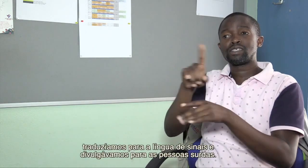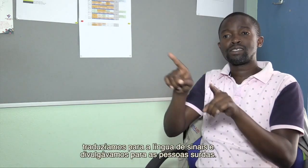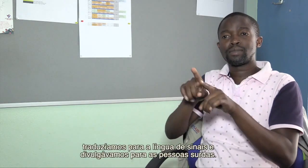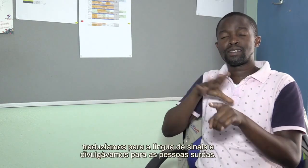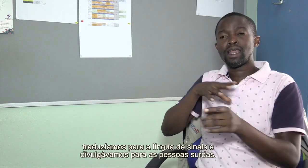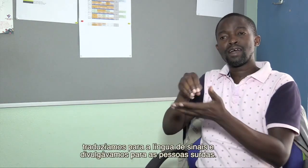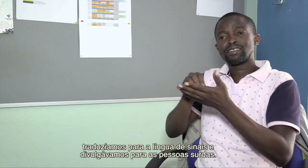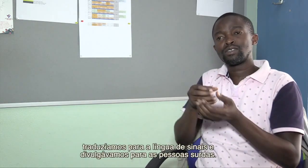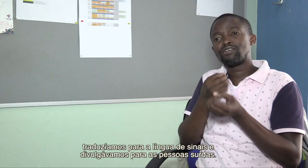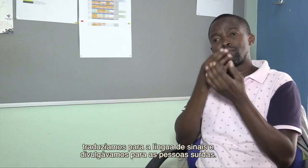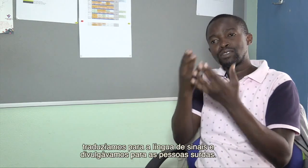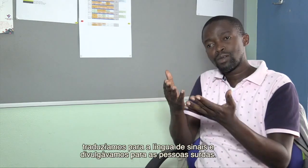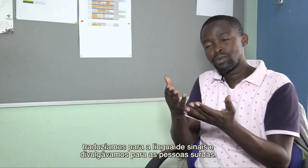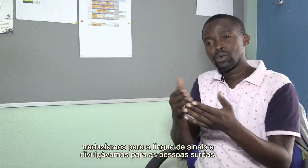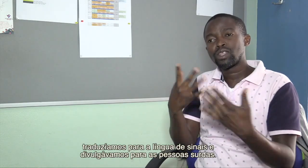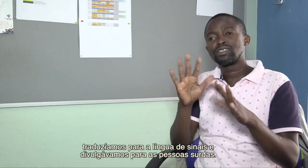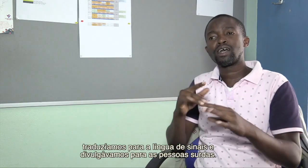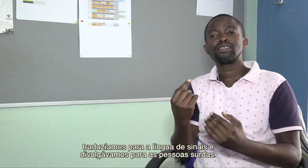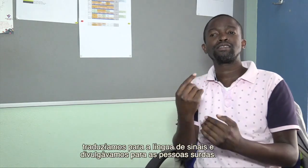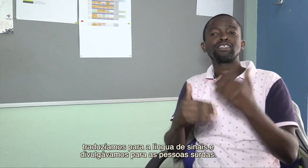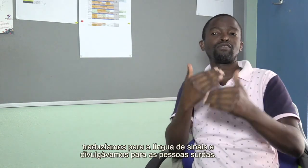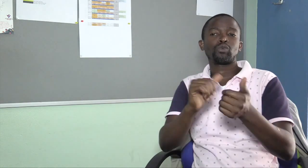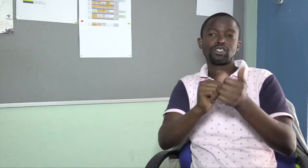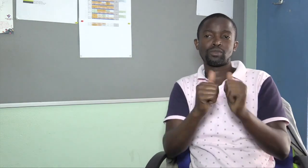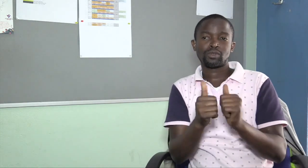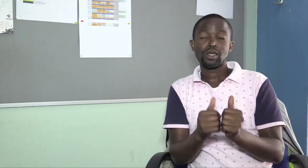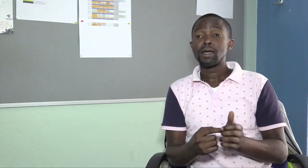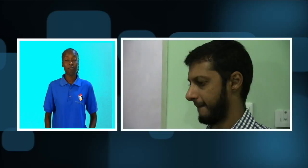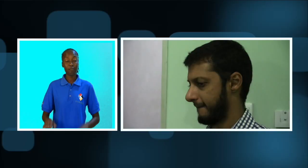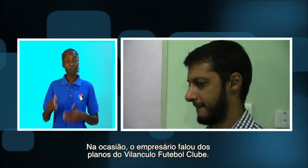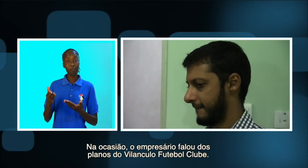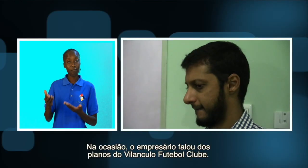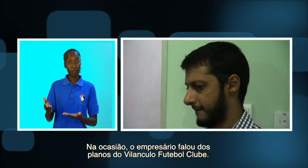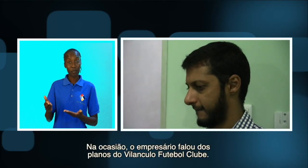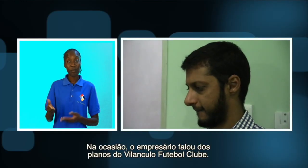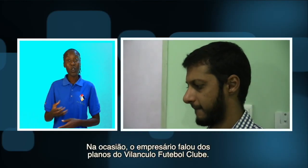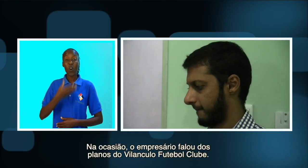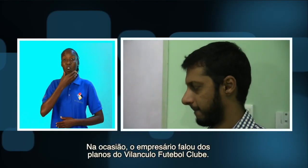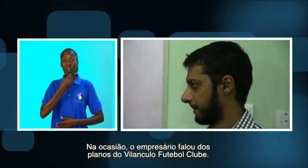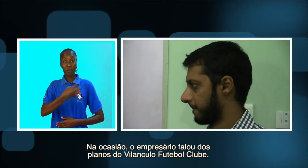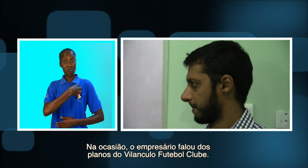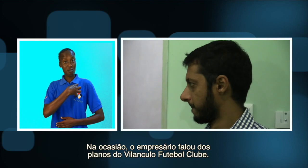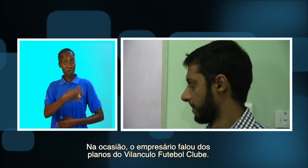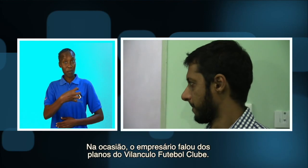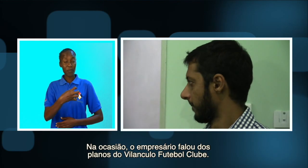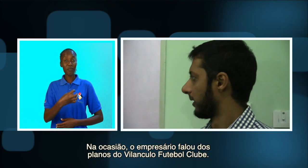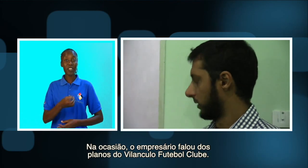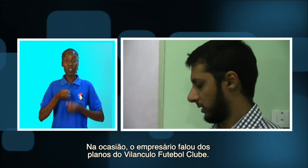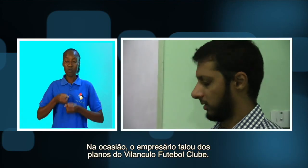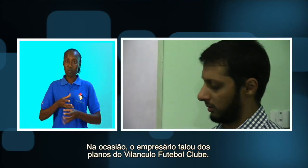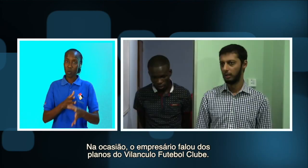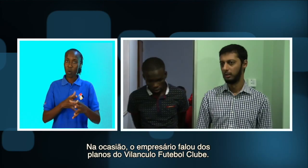sinais e divulgar para que as pessoas com deficiência também tenham acesso. Na ocasião, o empresário falou